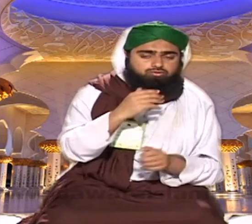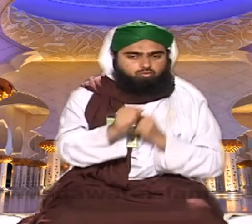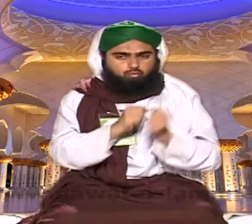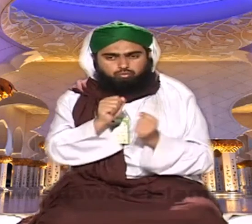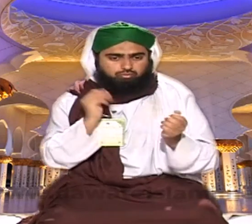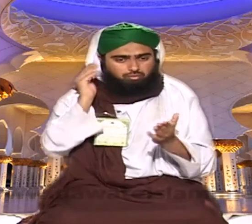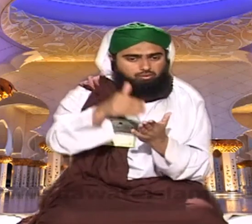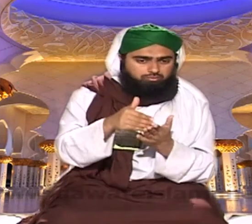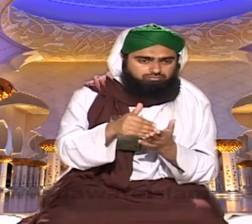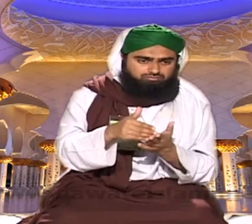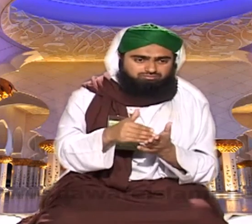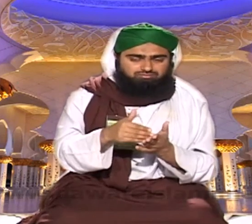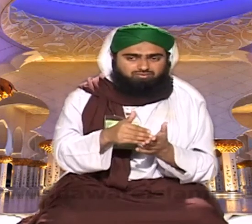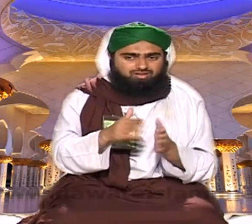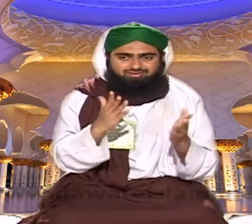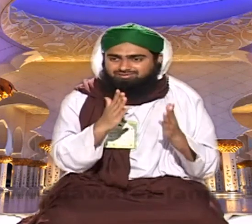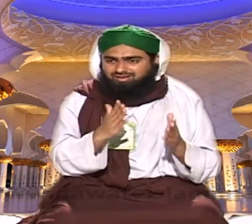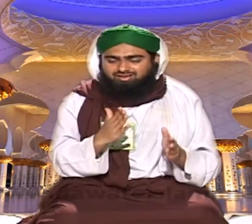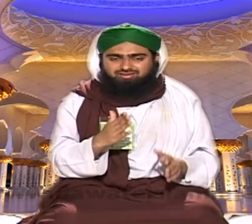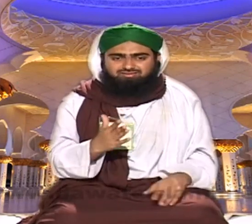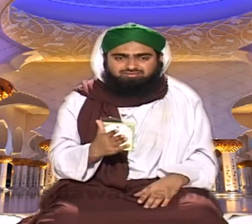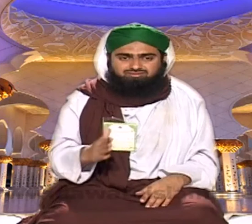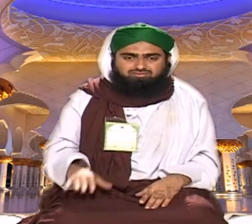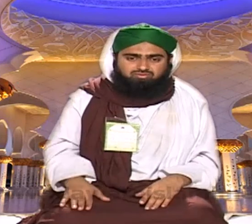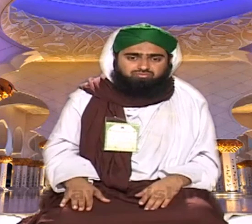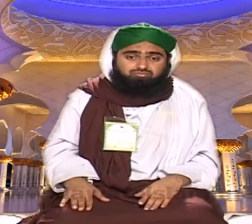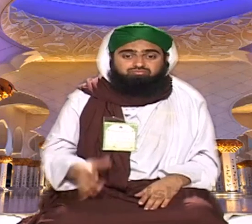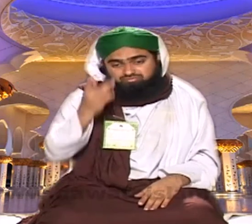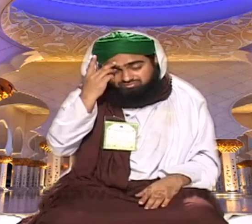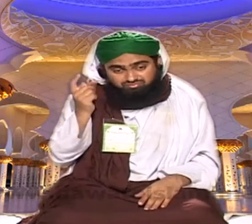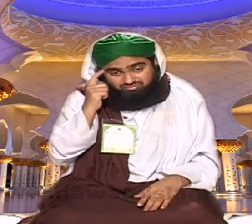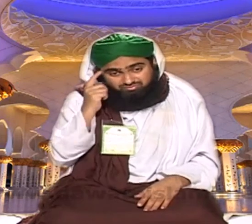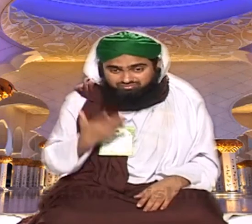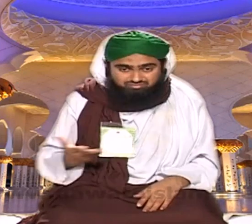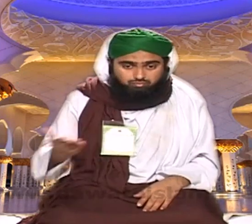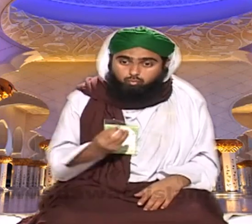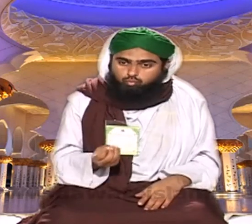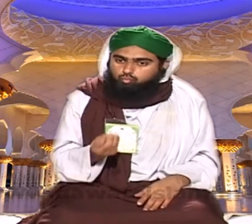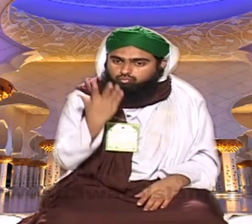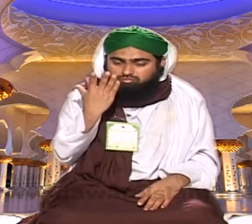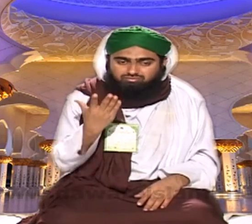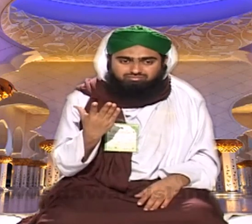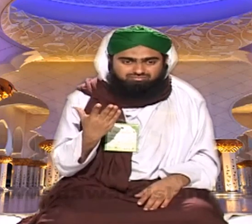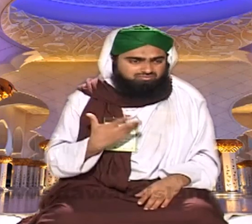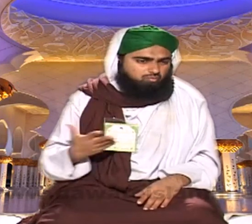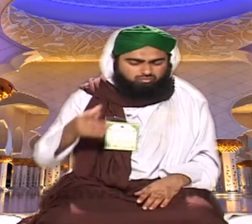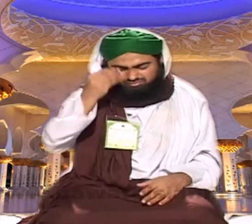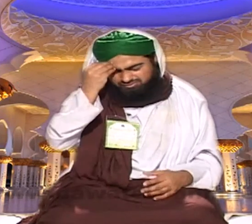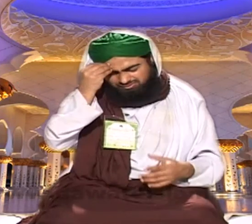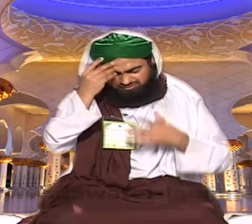ریل تو چلی جائیے پھر آپ بھاگتے بھاگتے بہت جانت انڈو ہدم جانا ہے یا کلری لیگ جانا آپ کو یا خیال ہے ساڑھے چار مجھے